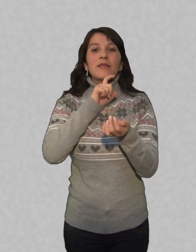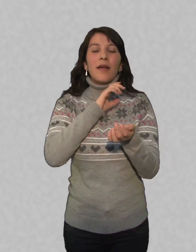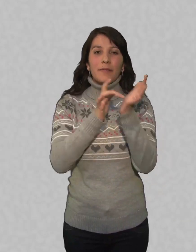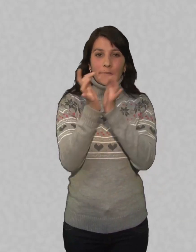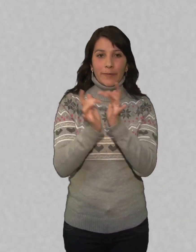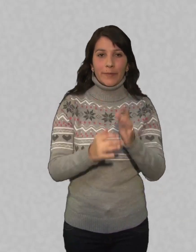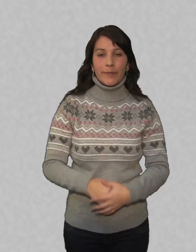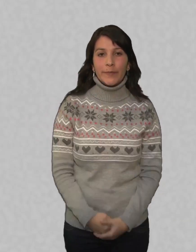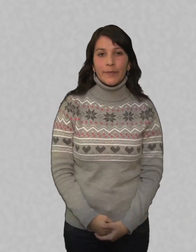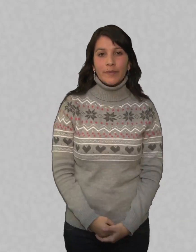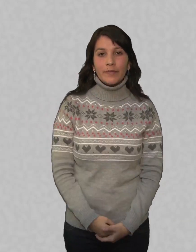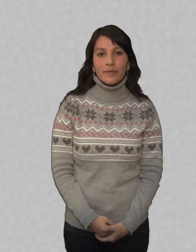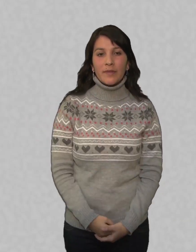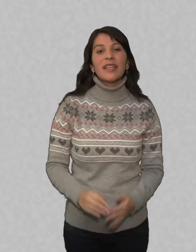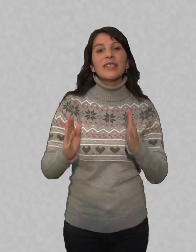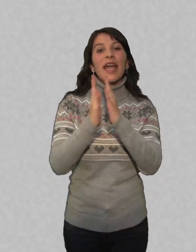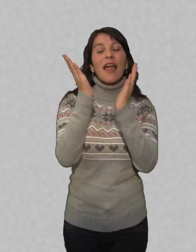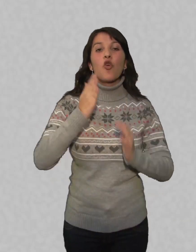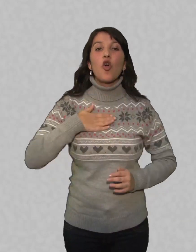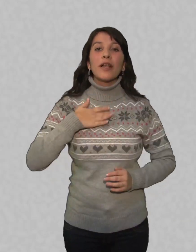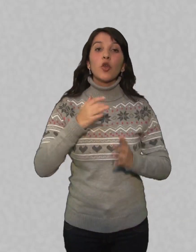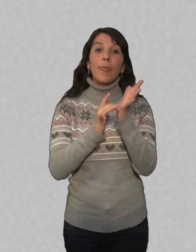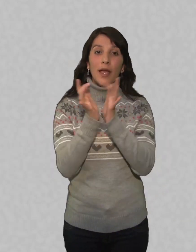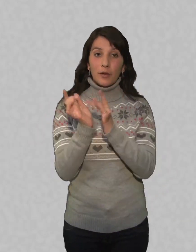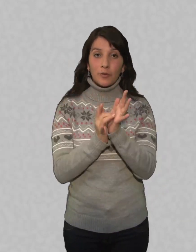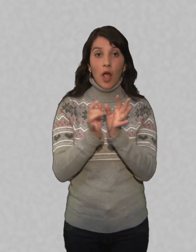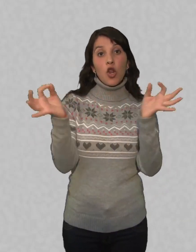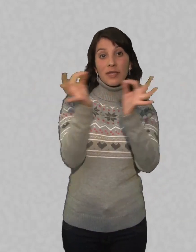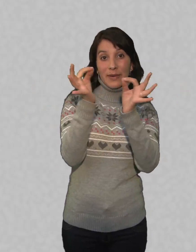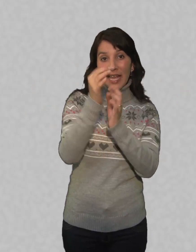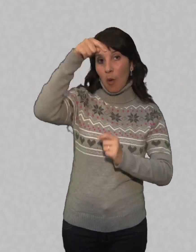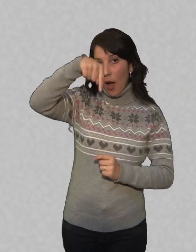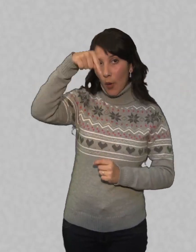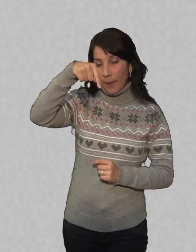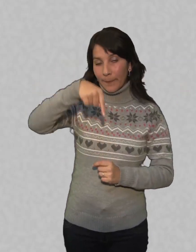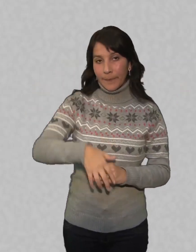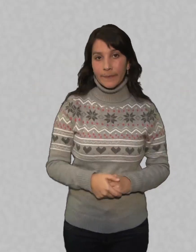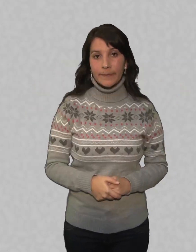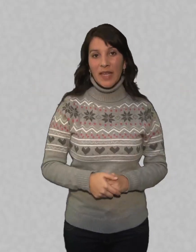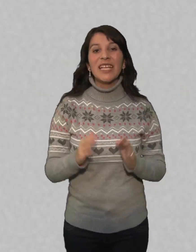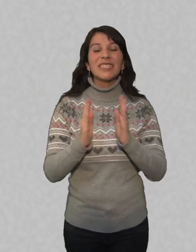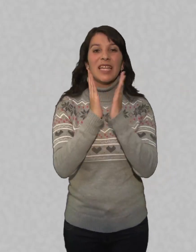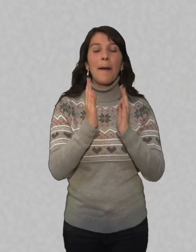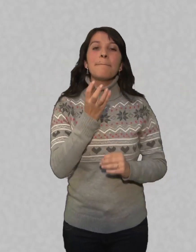Sagrado Corazón de Jesús, lo explicaremos ahora. San Pedro y San Pablo, lo